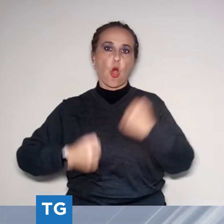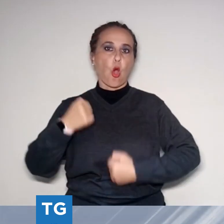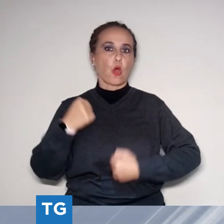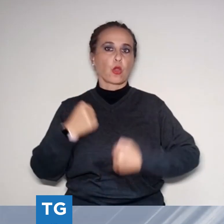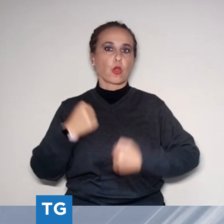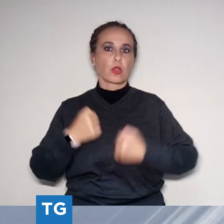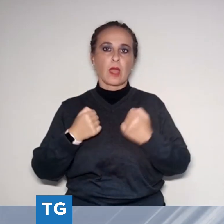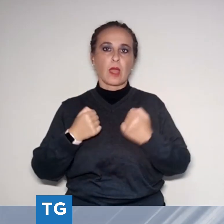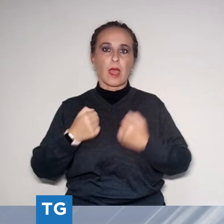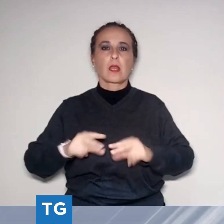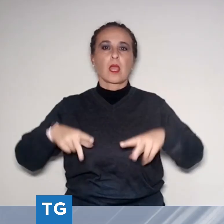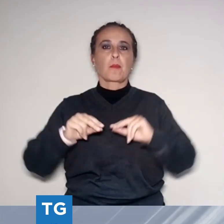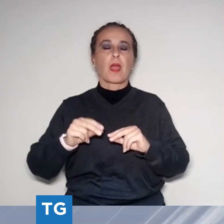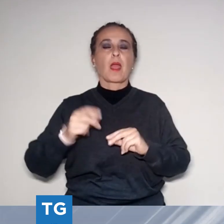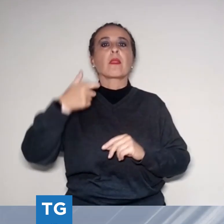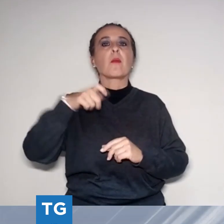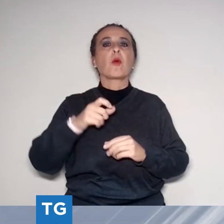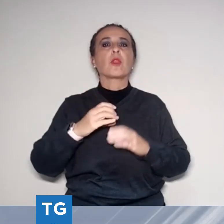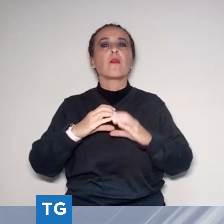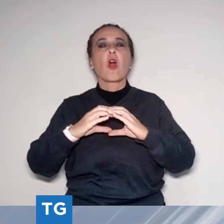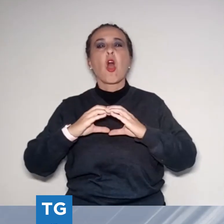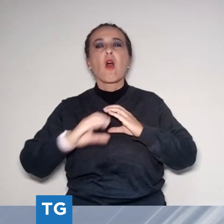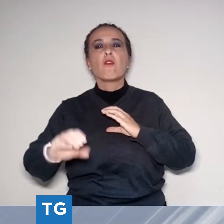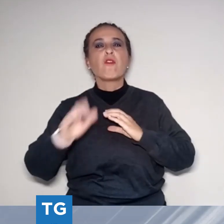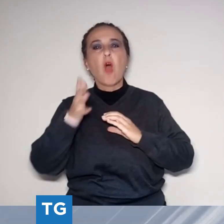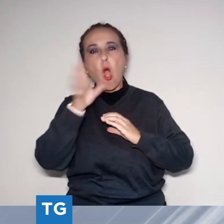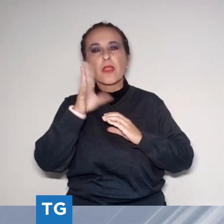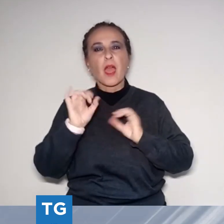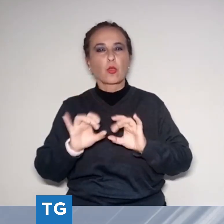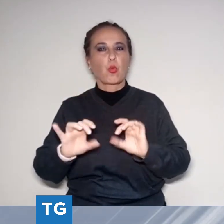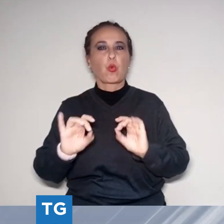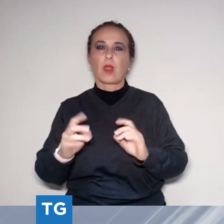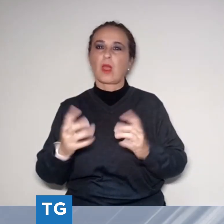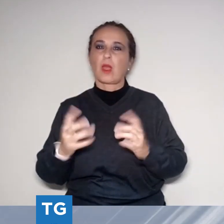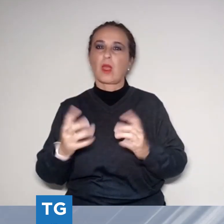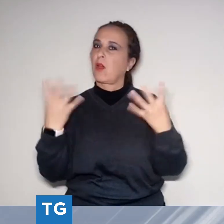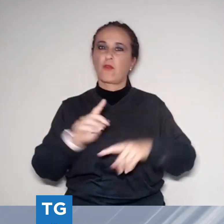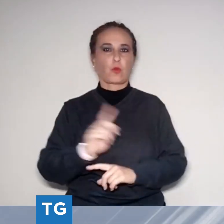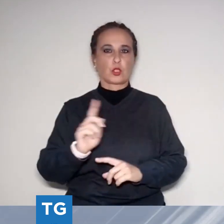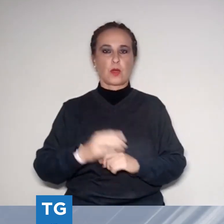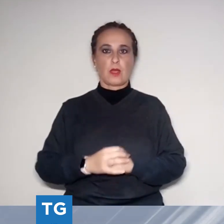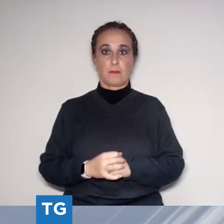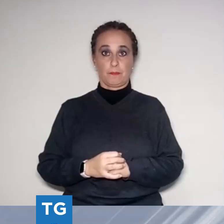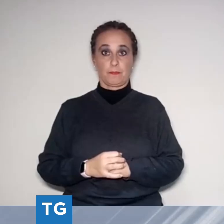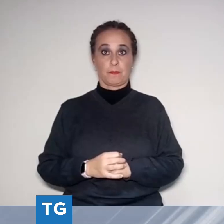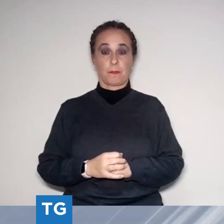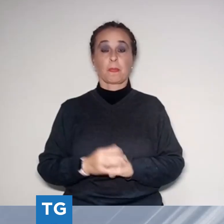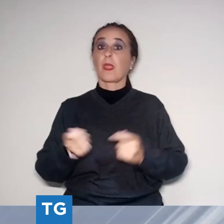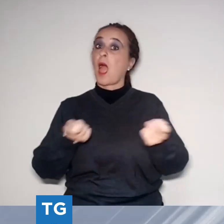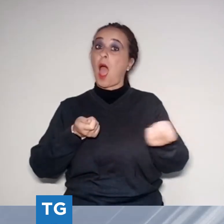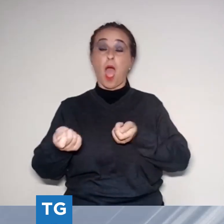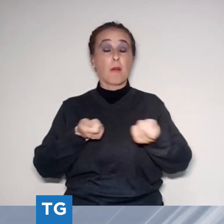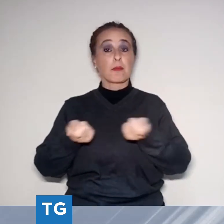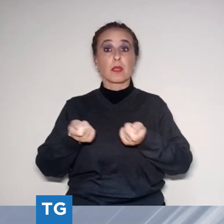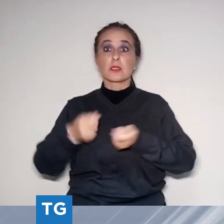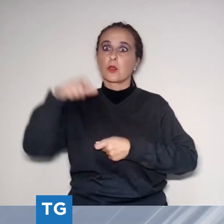fognature. Sentiamo che cosa è accaduto. L'amministrazione comunale di Lucca deve trovare i soldi per completare le fognature a